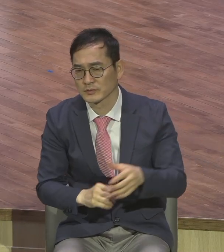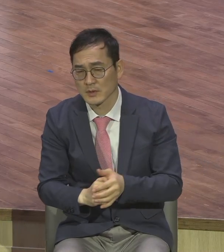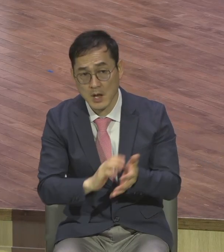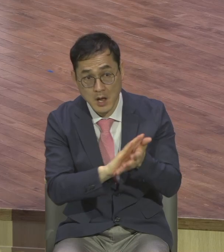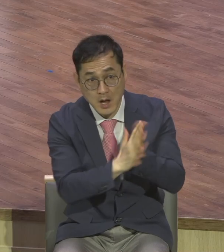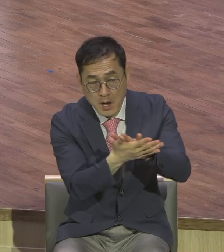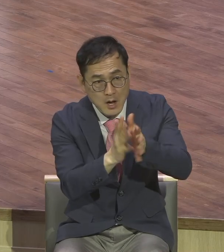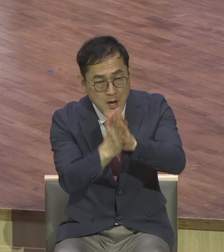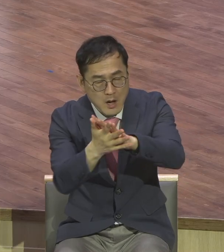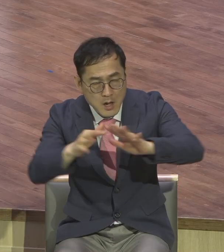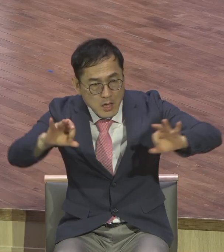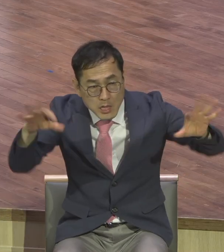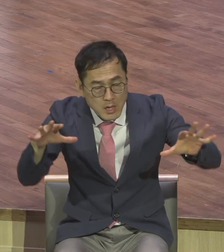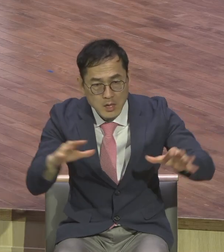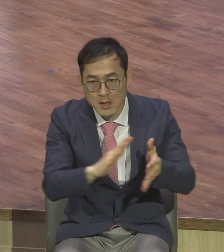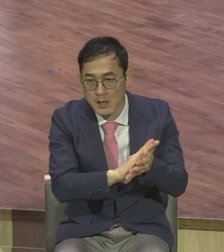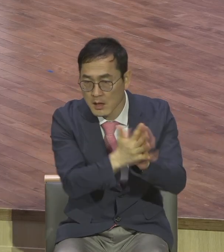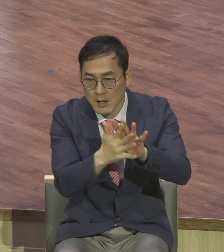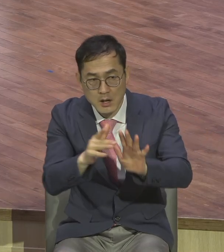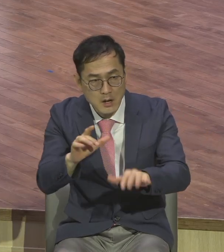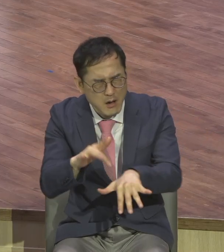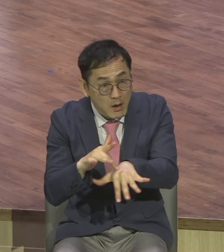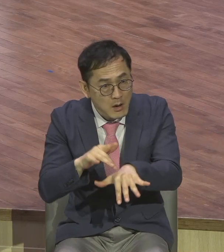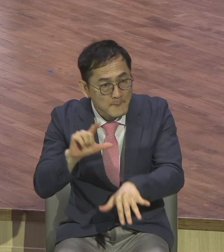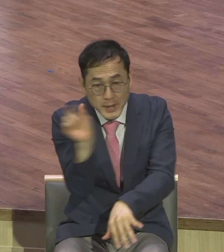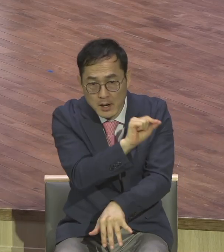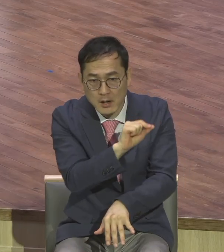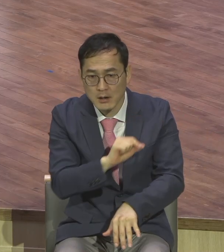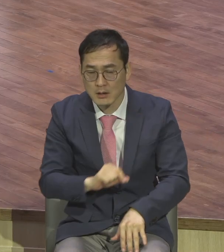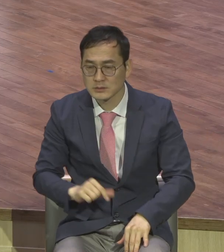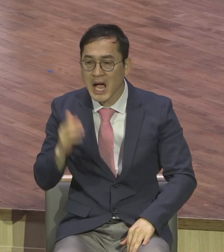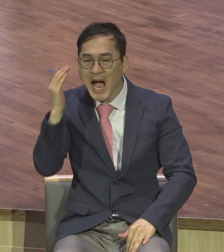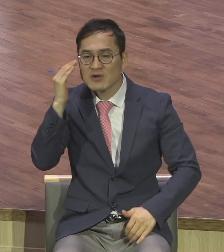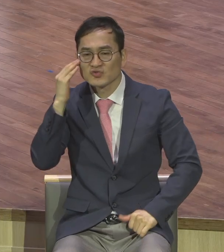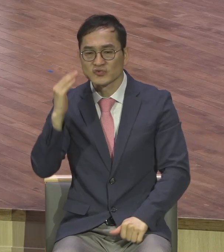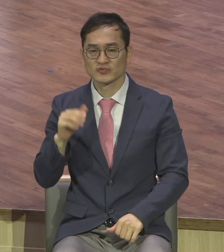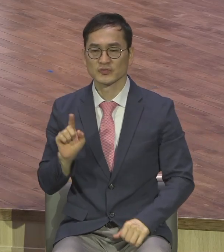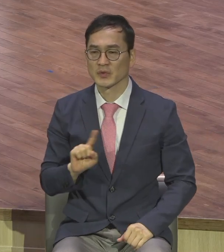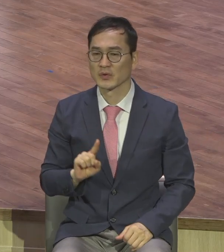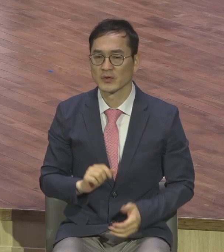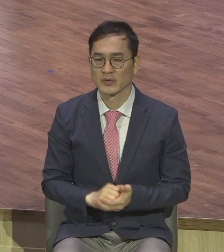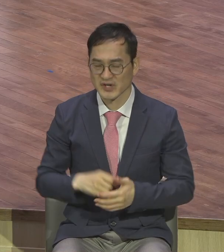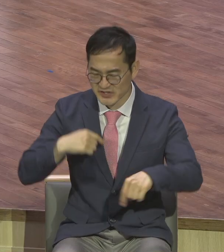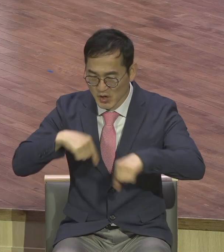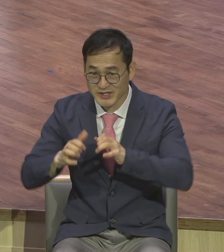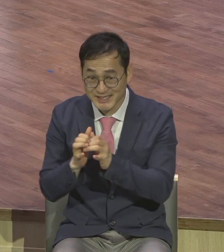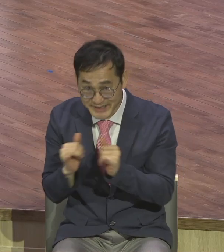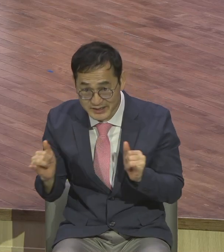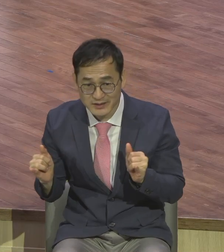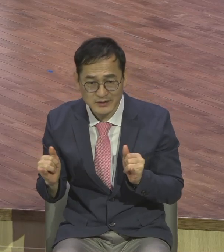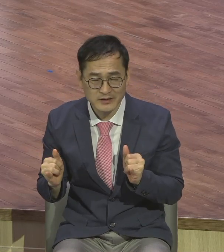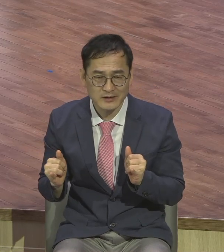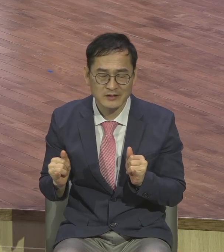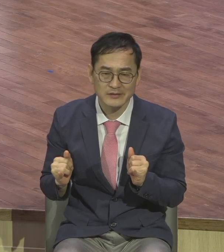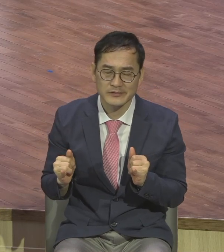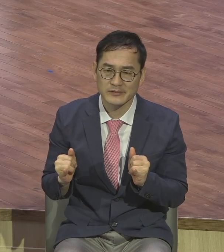여전히 우리나라 정치권이라든가 또 우리나라